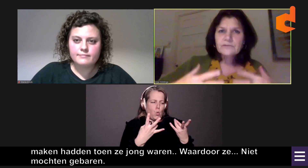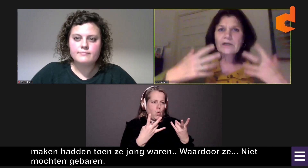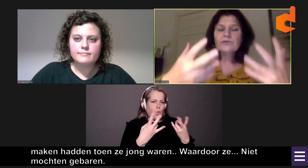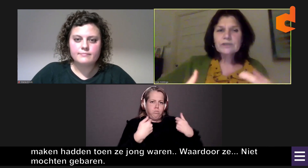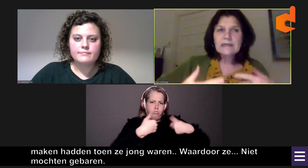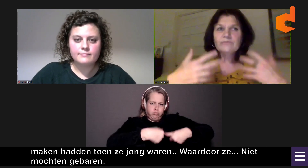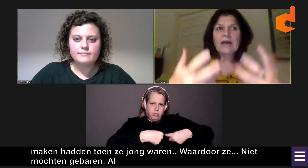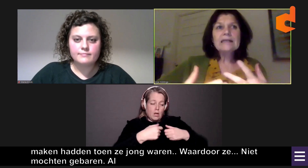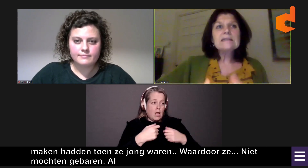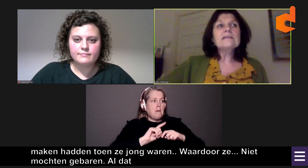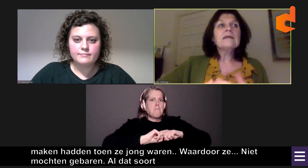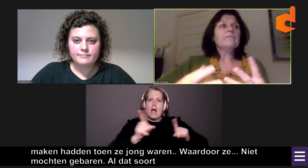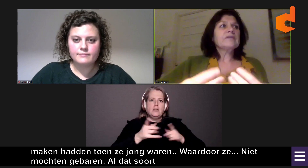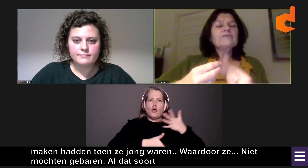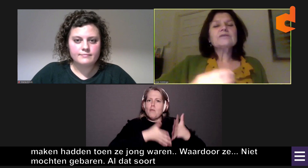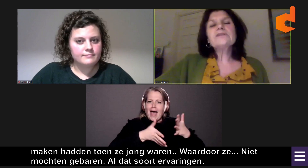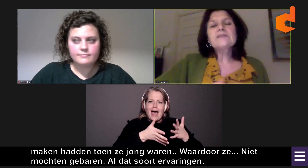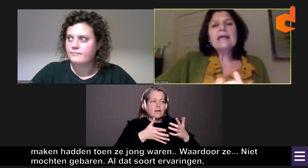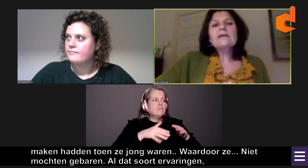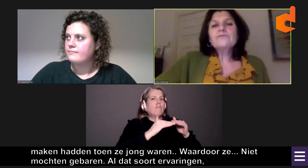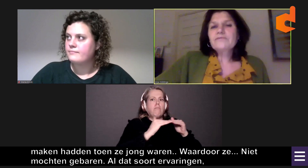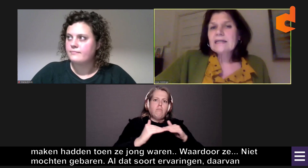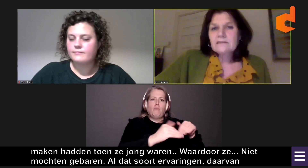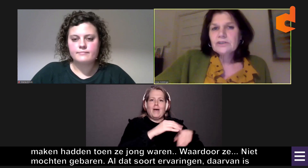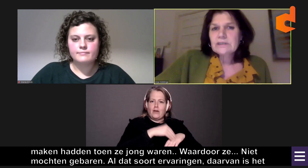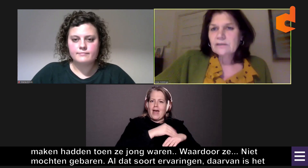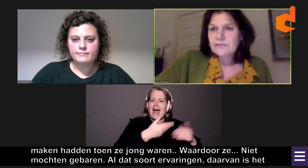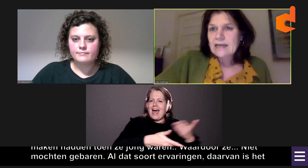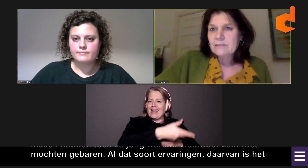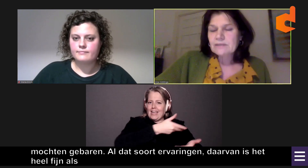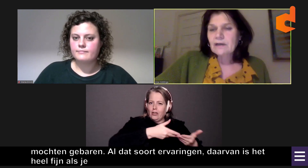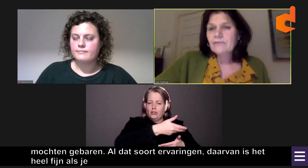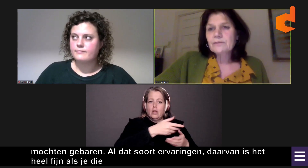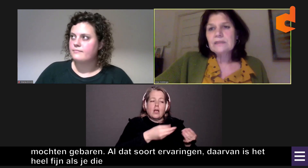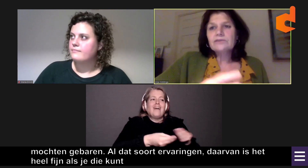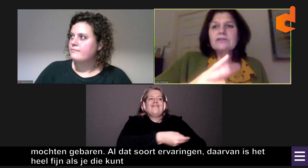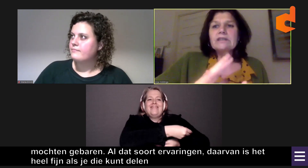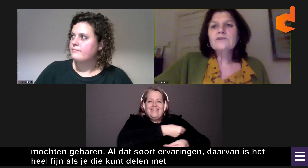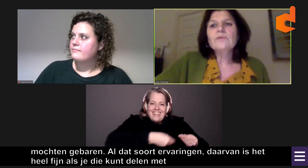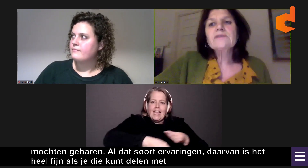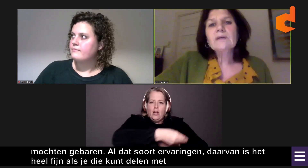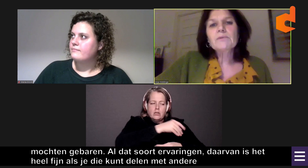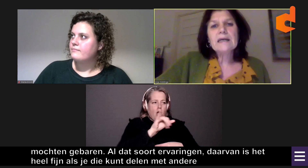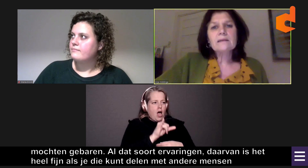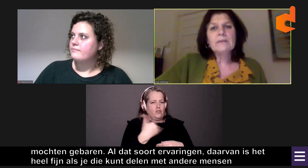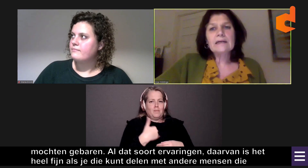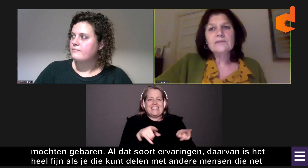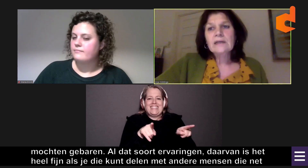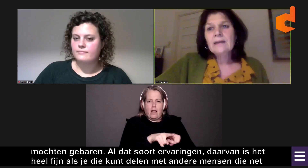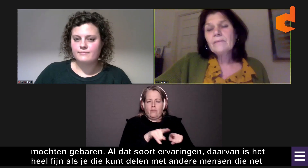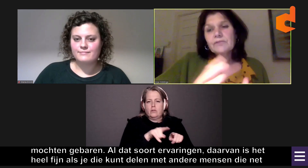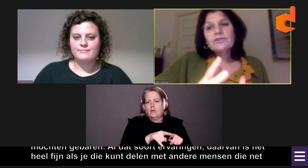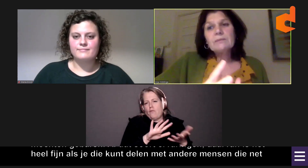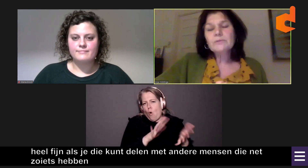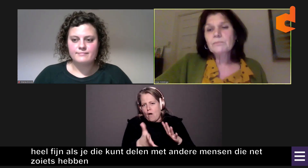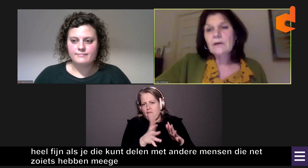Al dat soort ervaringen. Daarvan is het heel fijn als je die kan delen met andere mensen. Die net zoiets hebben meegemaakt.